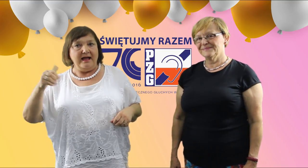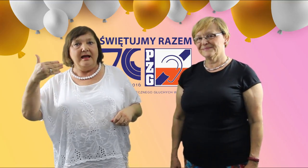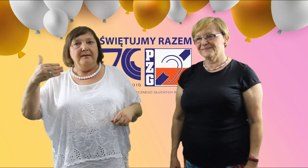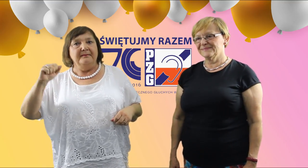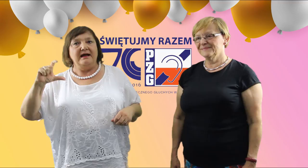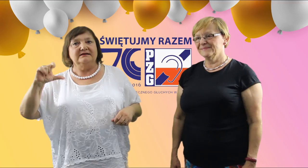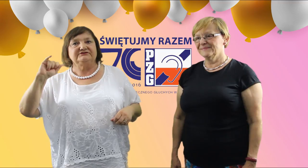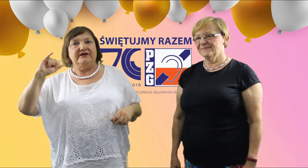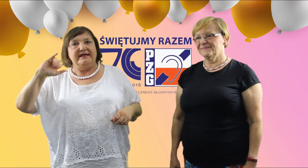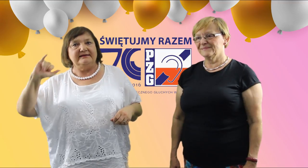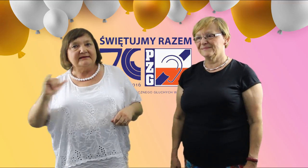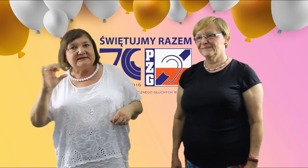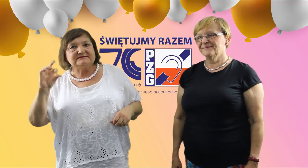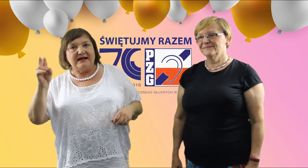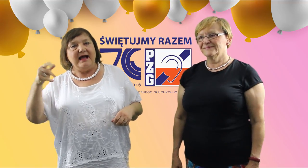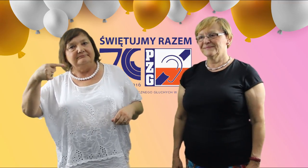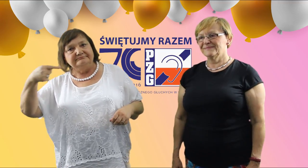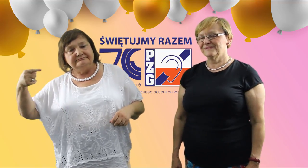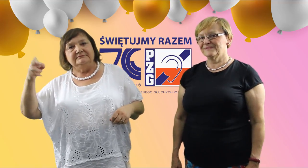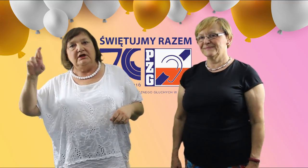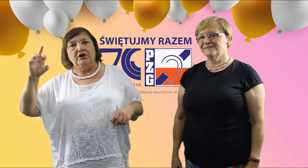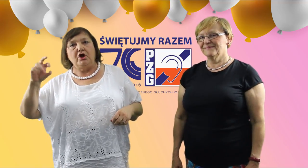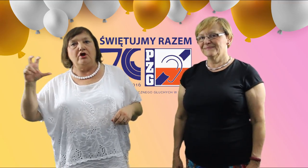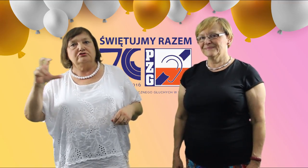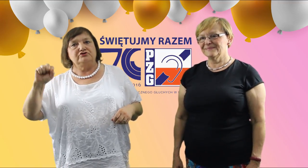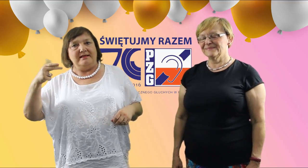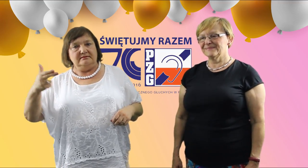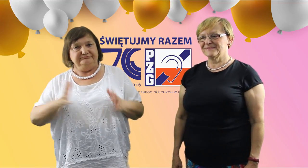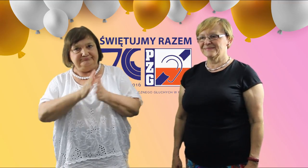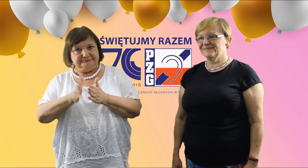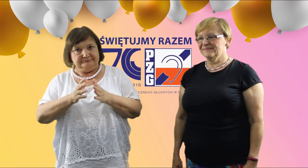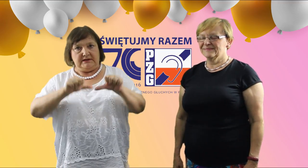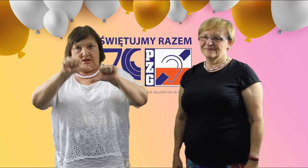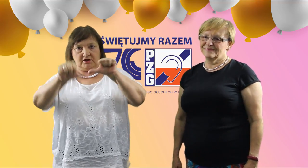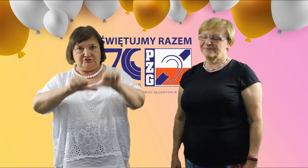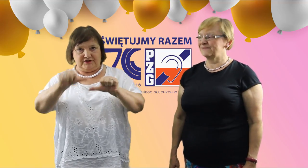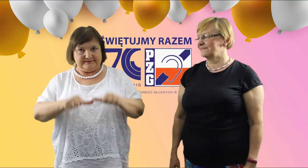Maciejska Roczan, Roczan.